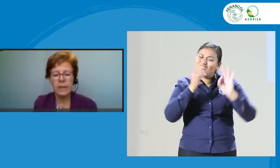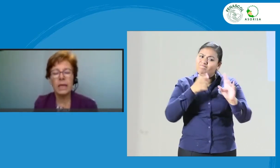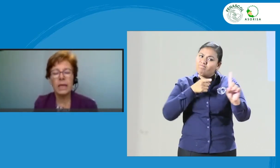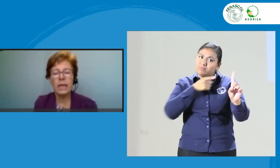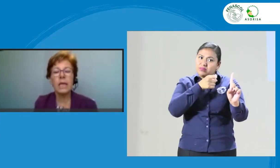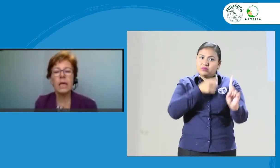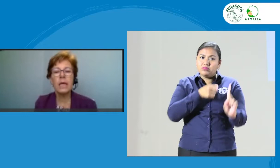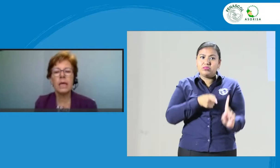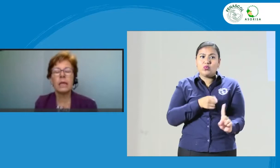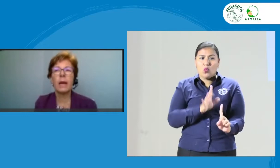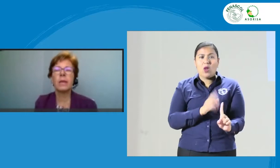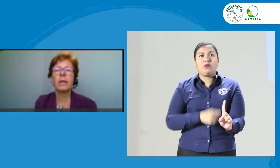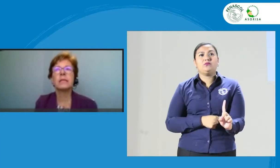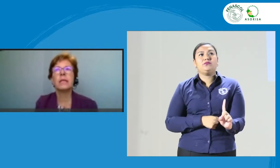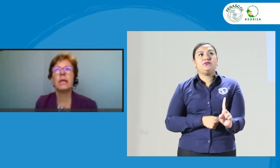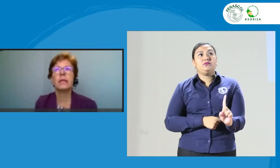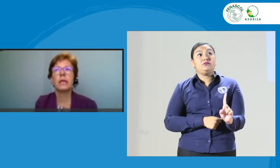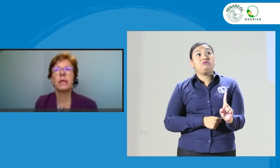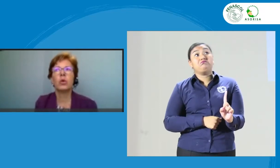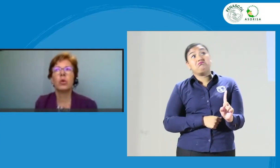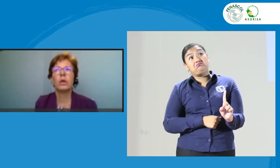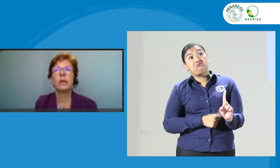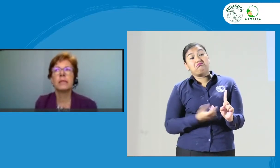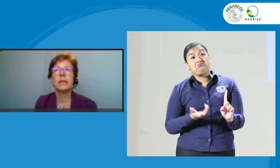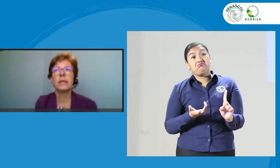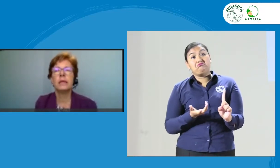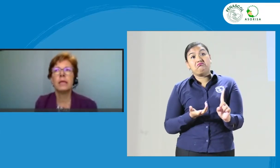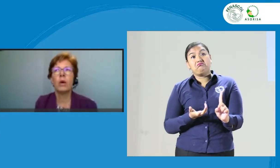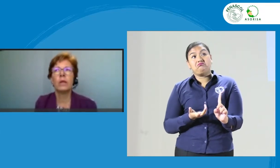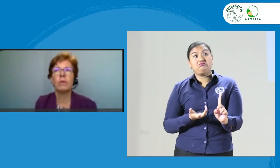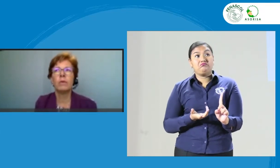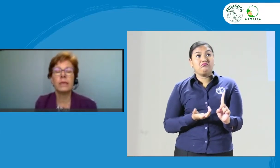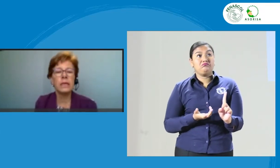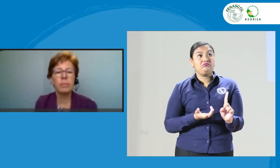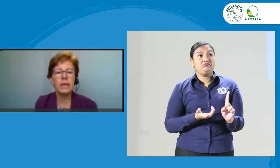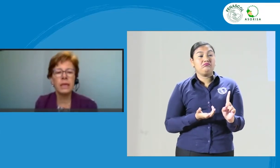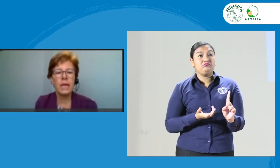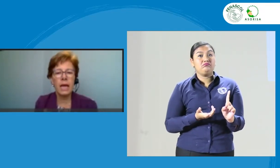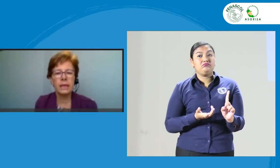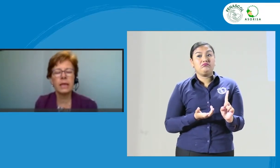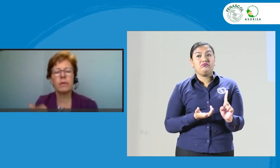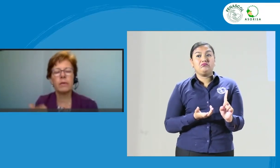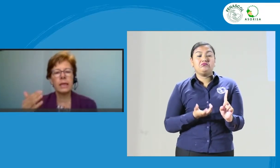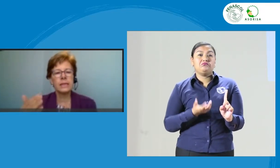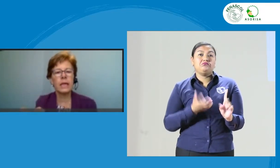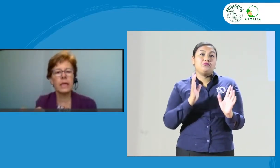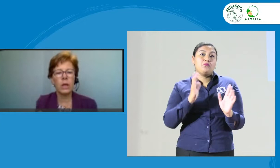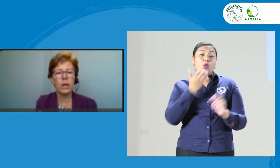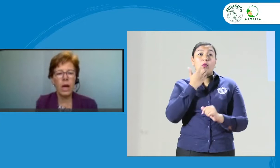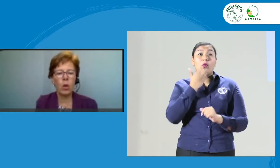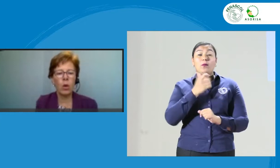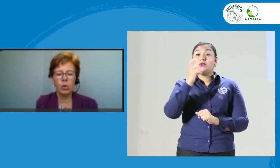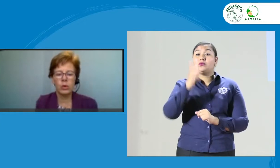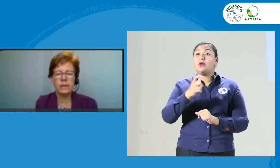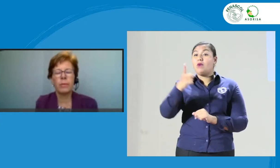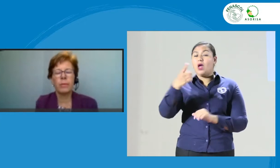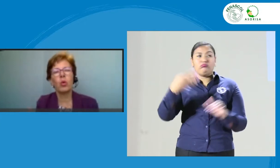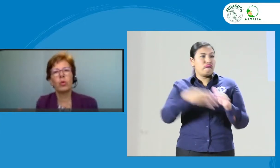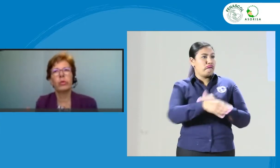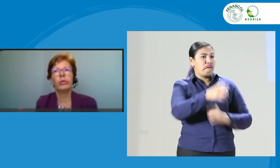Y también sería el criterio que se tendría o el nivel que se le pediría a alguien que va a ingresar a un trabajo en lo que se llama como un